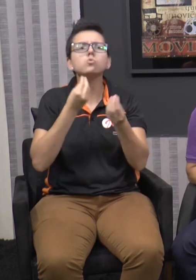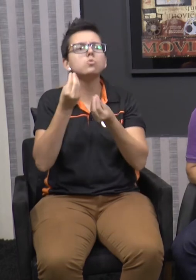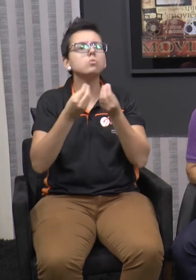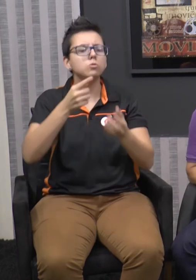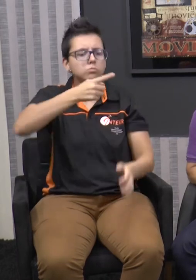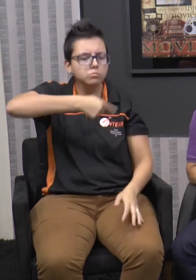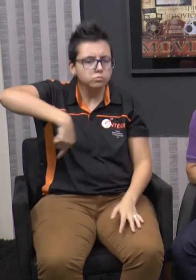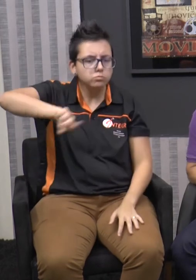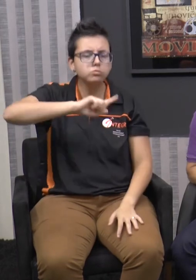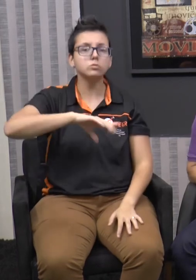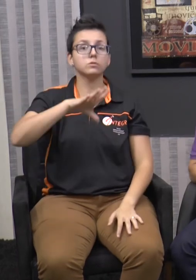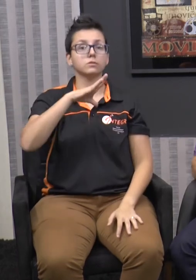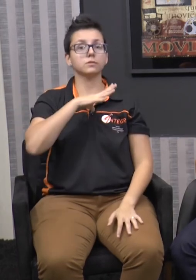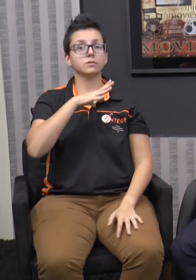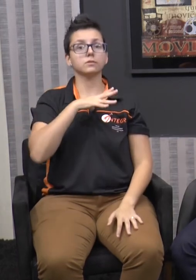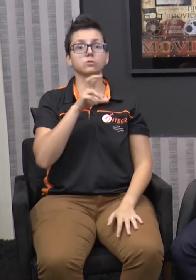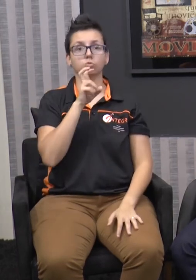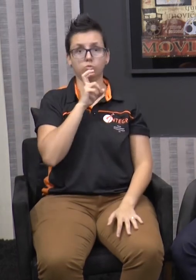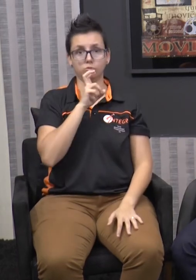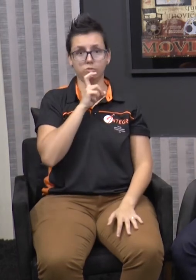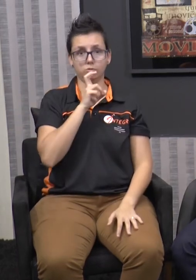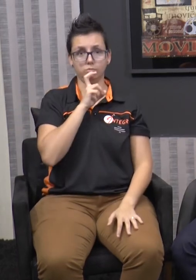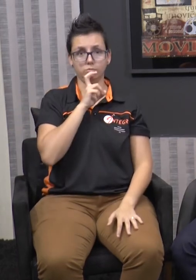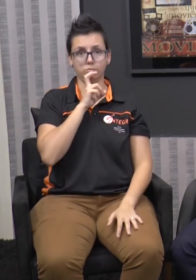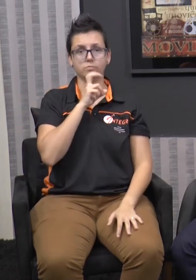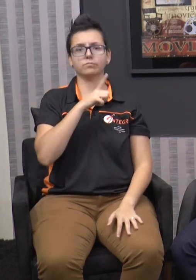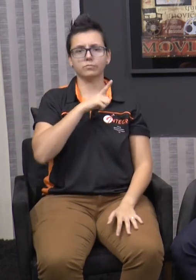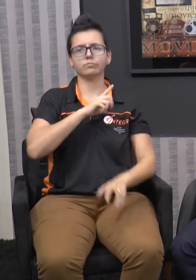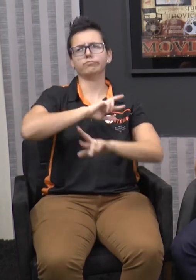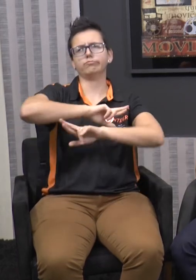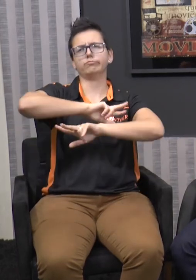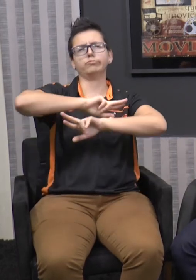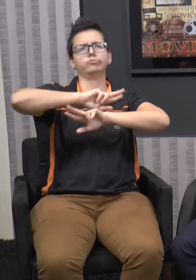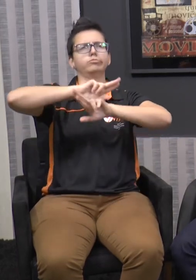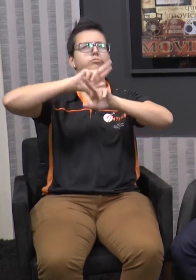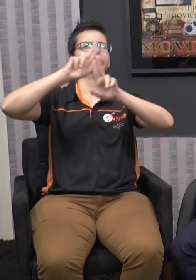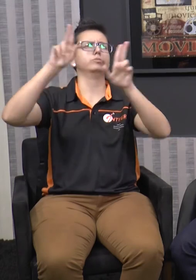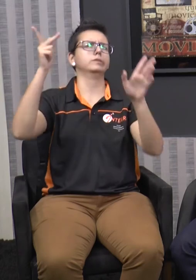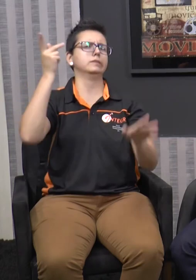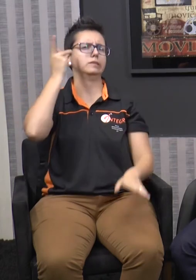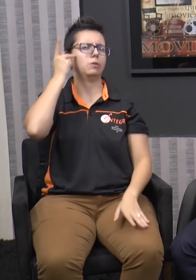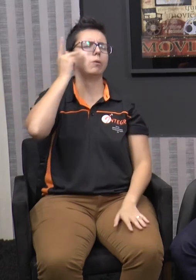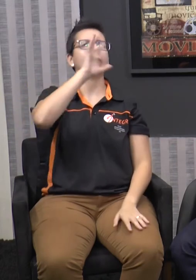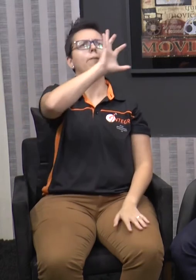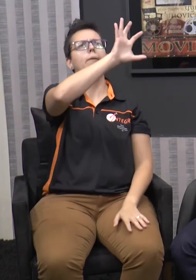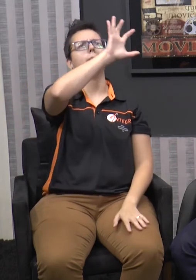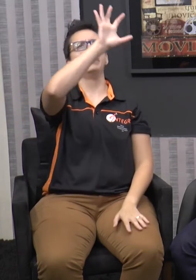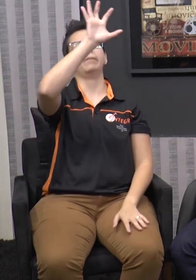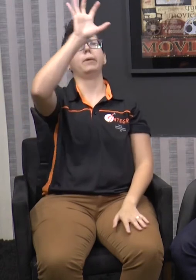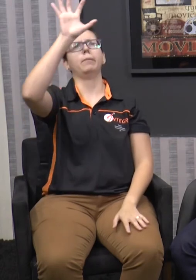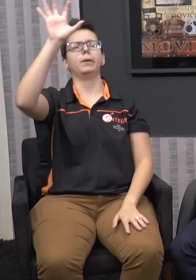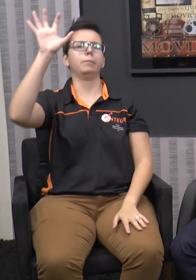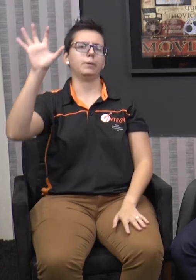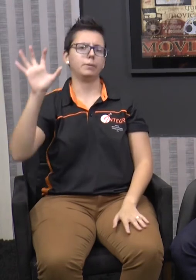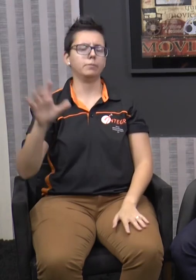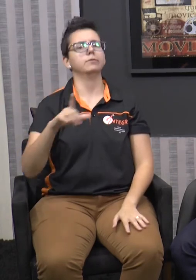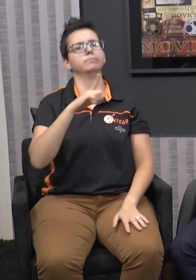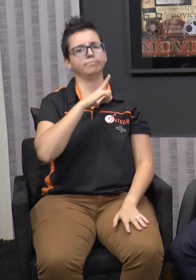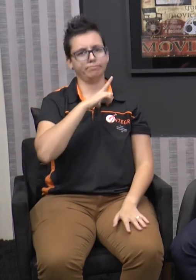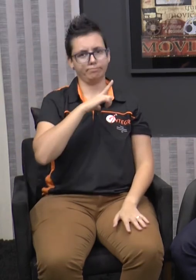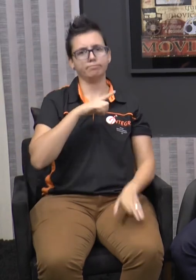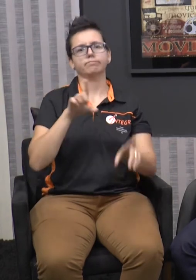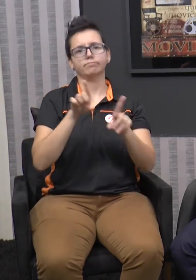Sorocaba, Atende a região. Porque nós estamos falando pra infinitas cidades, né? Do estado de São Paulo. E cada região, com certeza, deve ter também